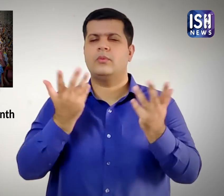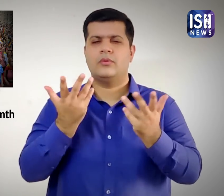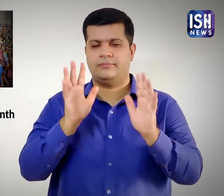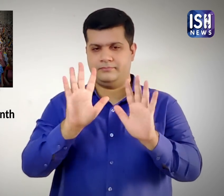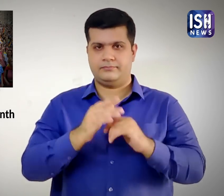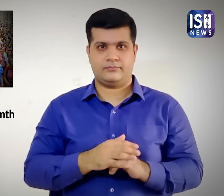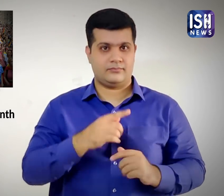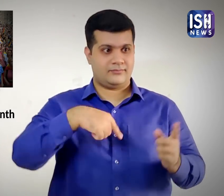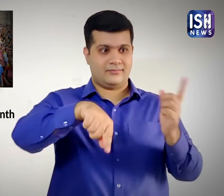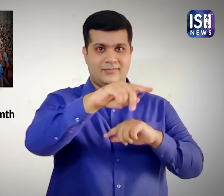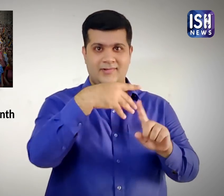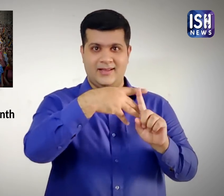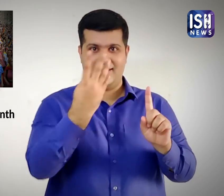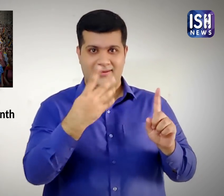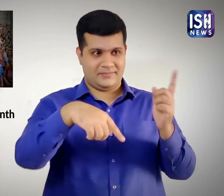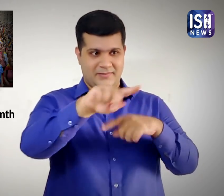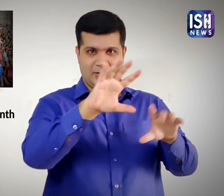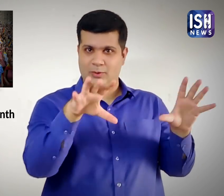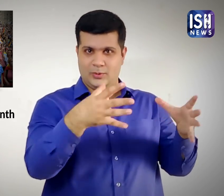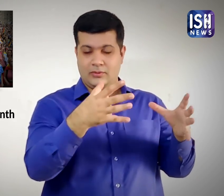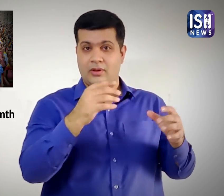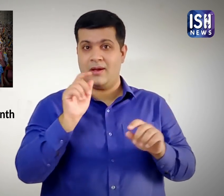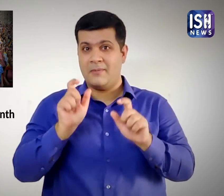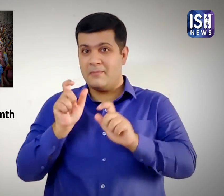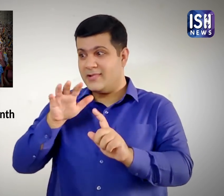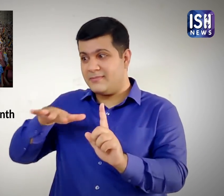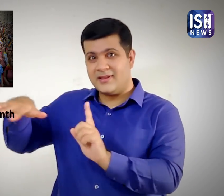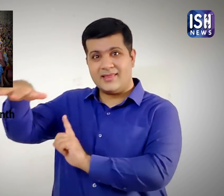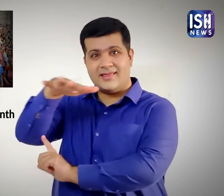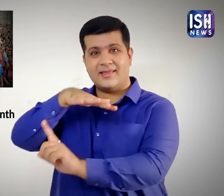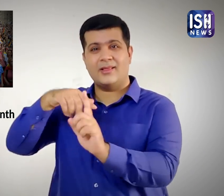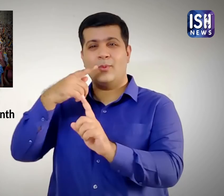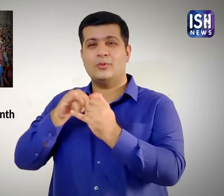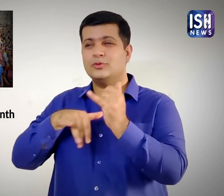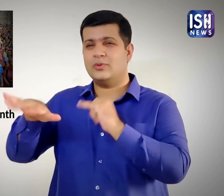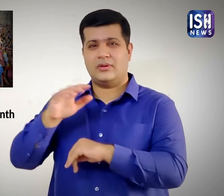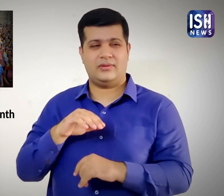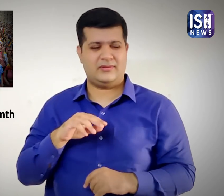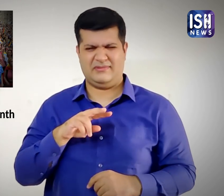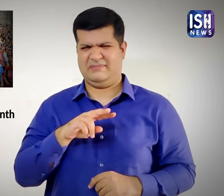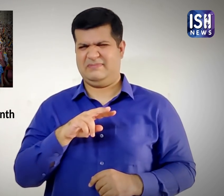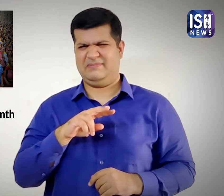अर्थ है नापसंद या LGBTQIA plus समुदाई के सदस्यों के प्रती पूर्वाग रह।